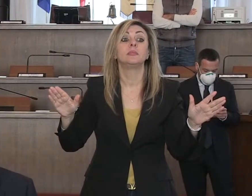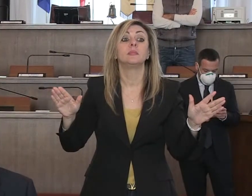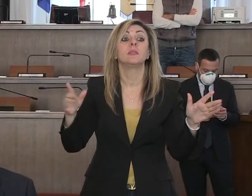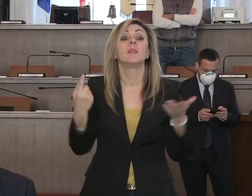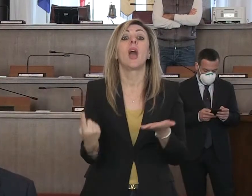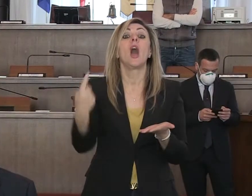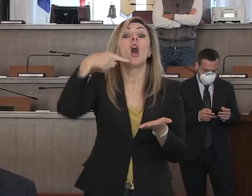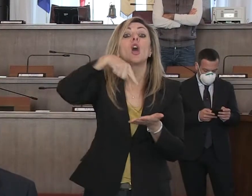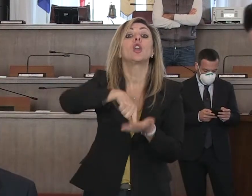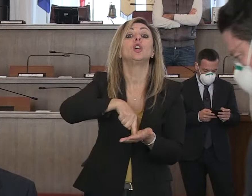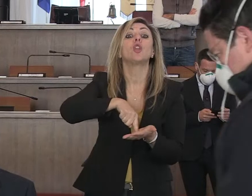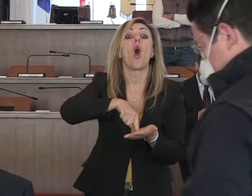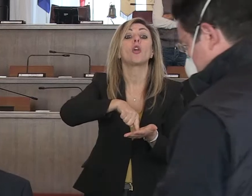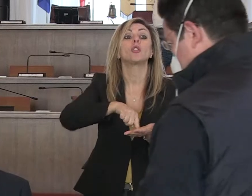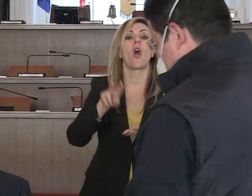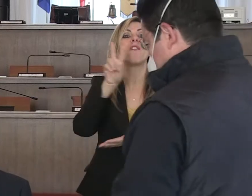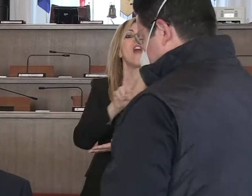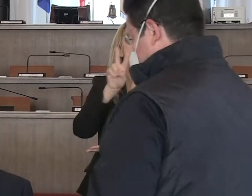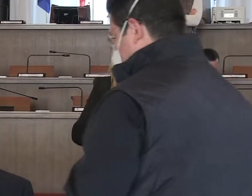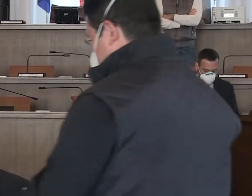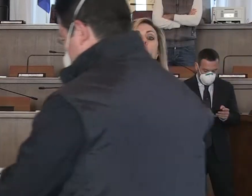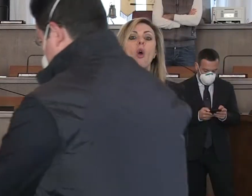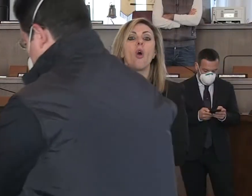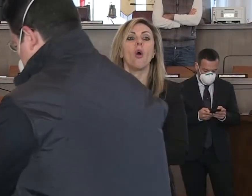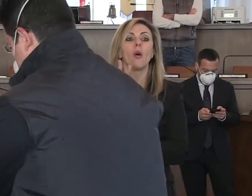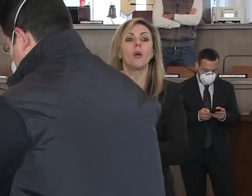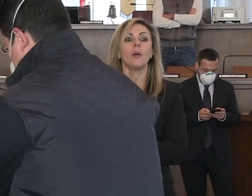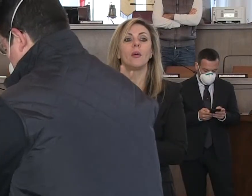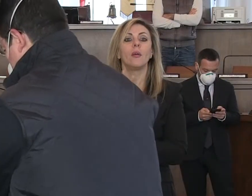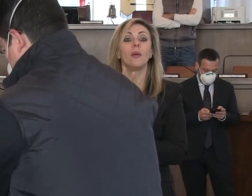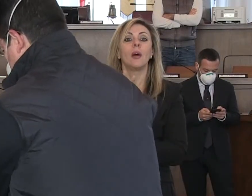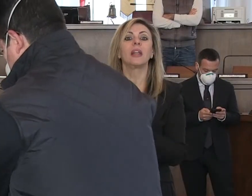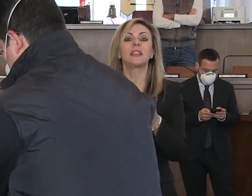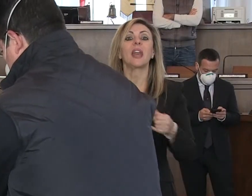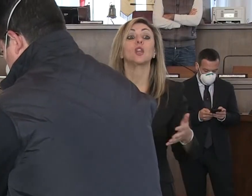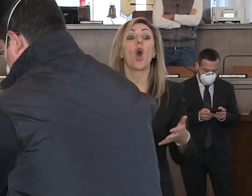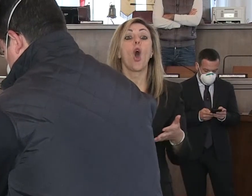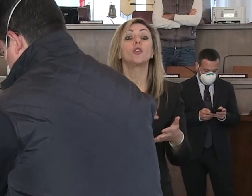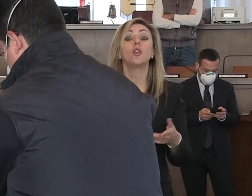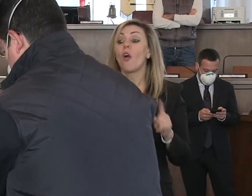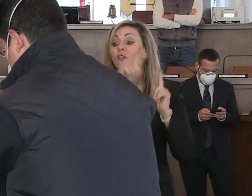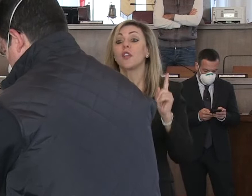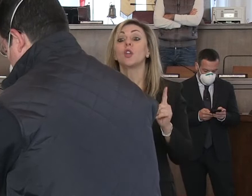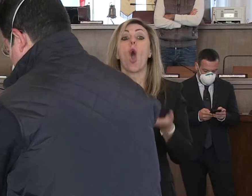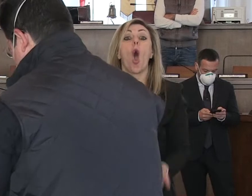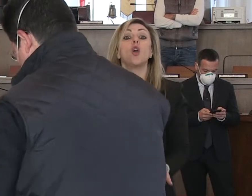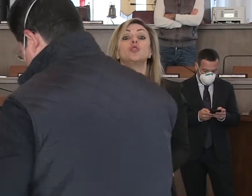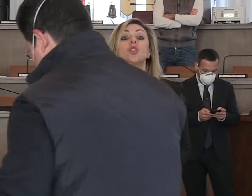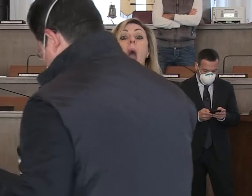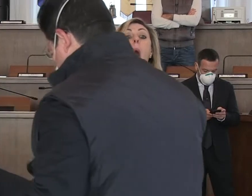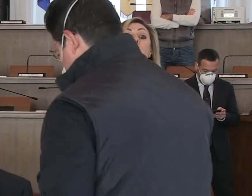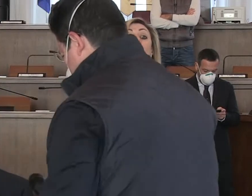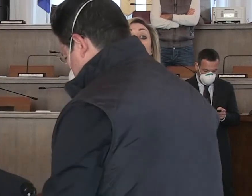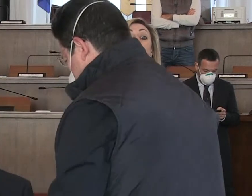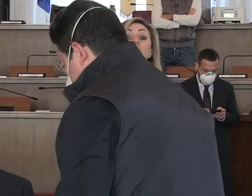restituire vasto alla sua attività territoriale, però capite bene che fino ad oggi l'Abruzzo ha dovuto anche